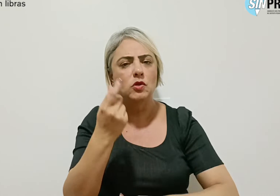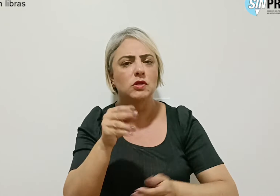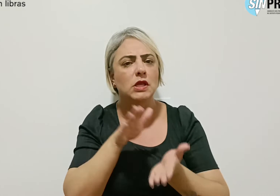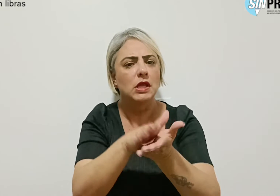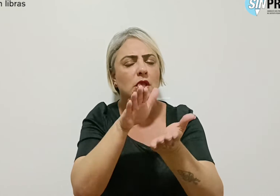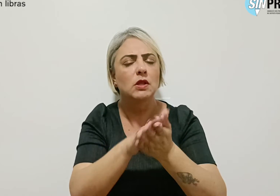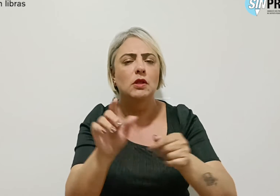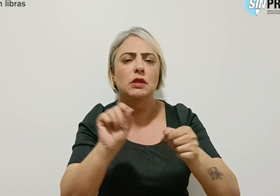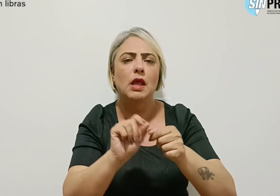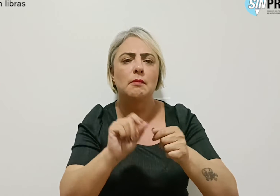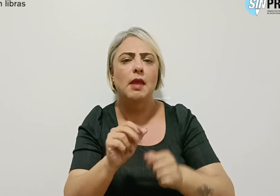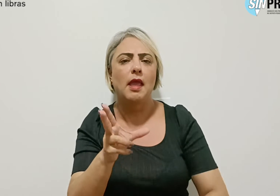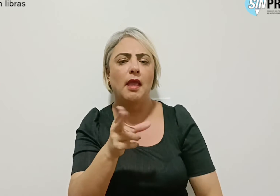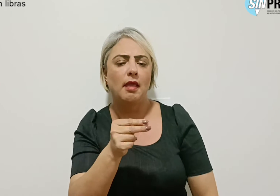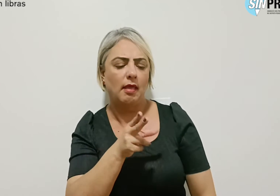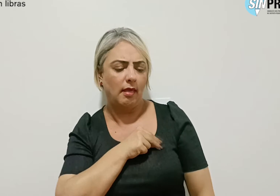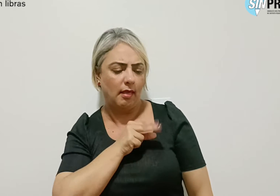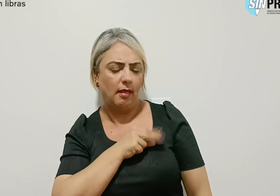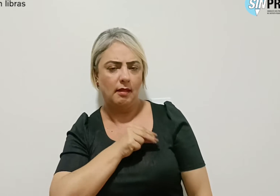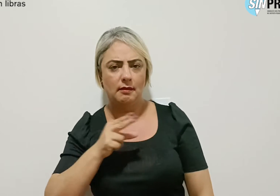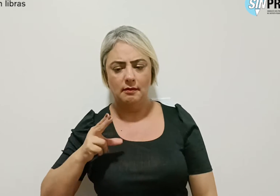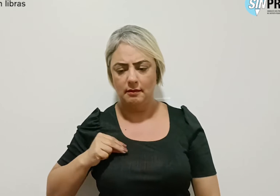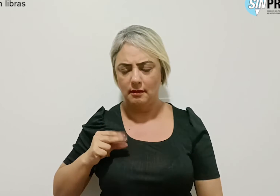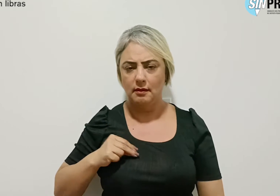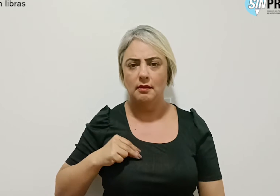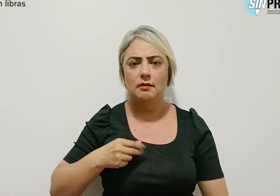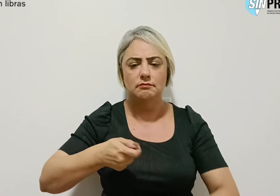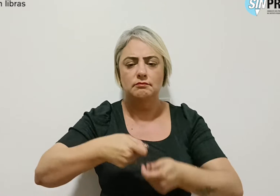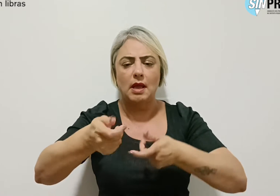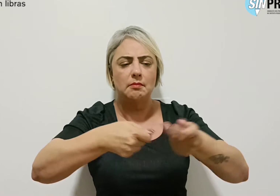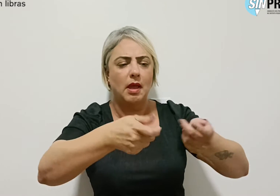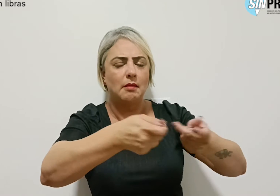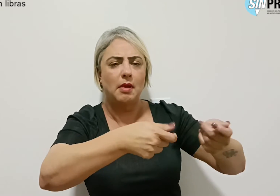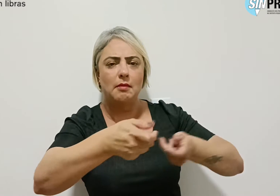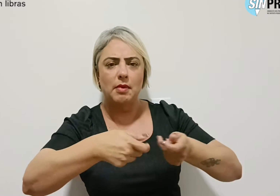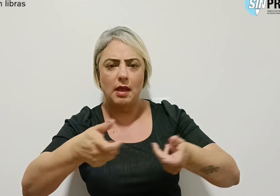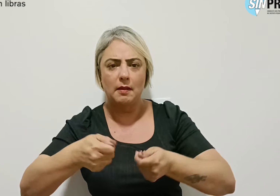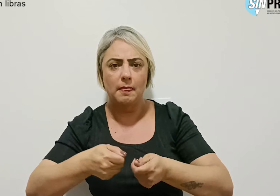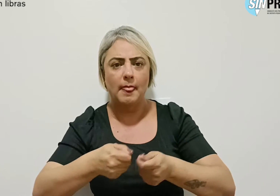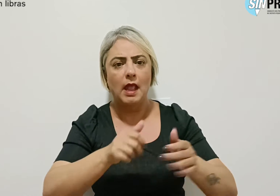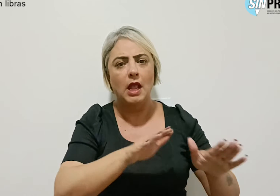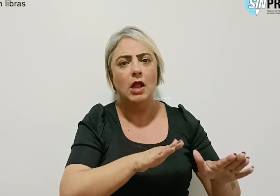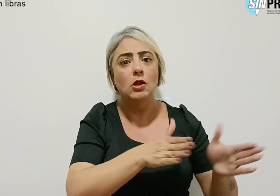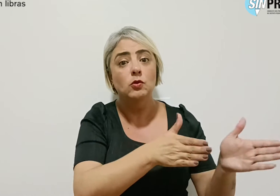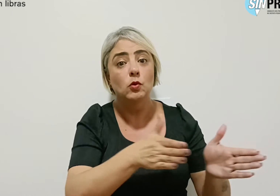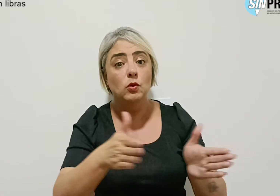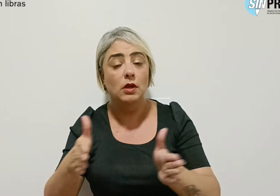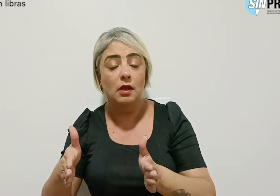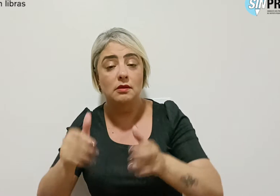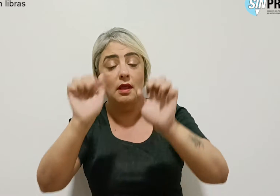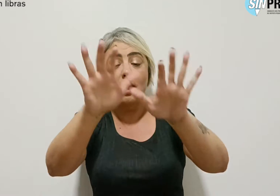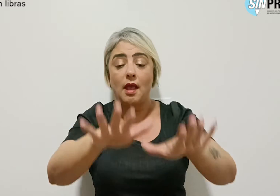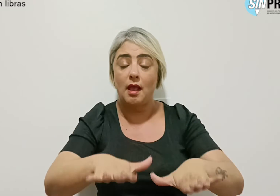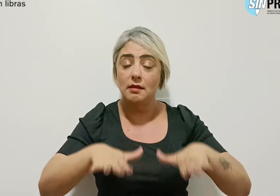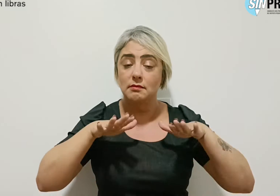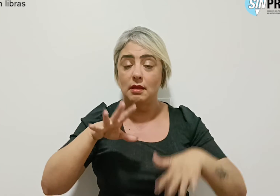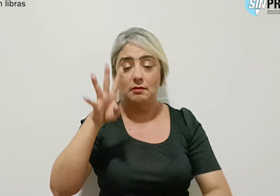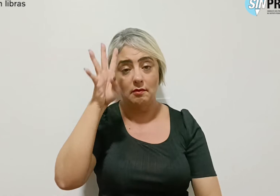adesivos, melequinhas, que serão distribuídos durante a Assembleia desta quarta-feira,